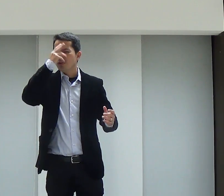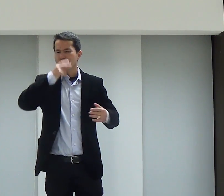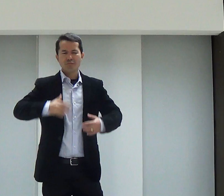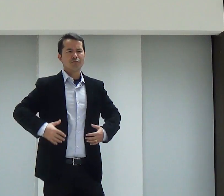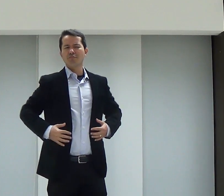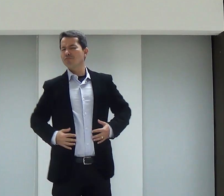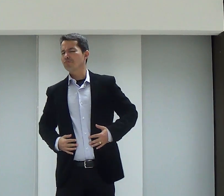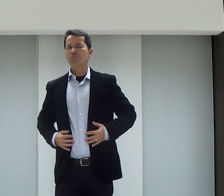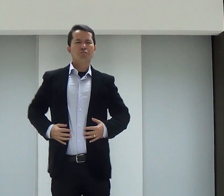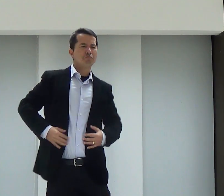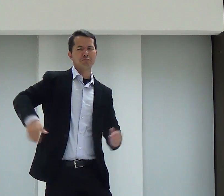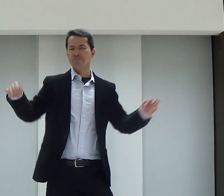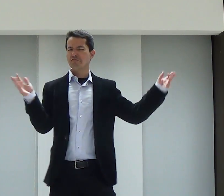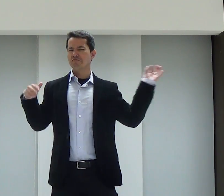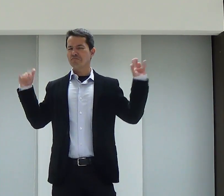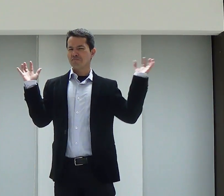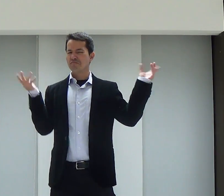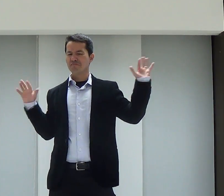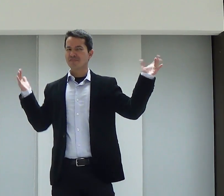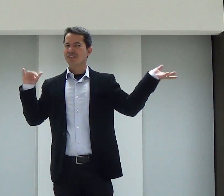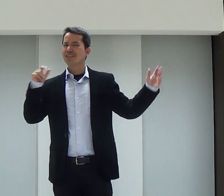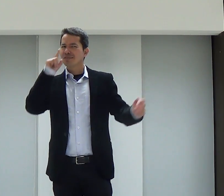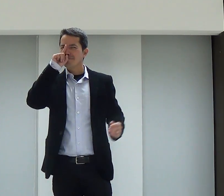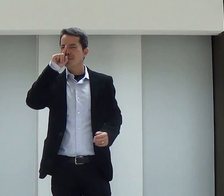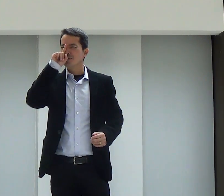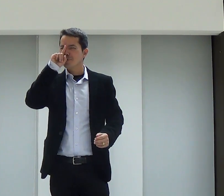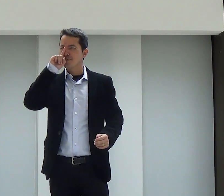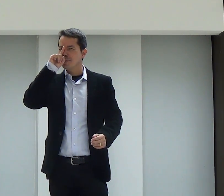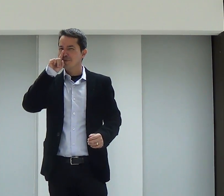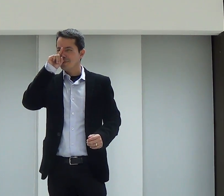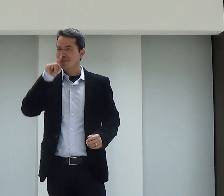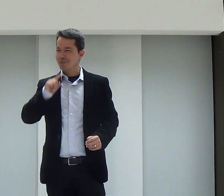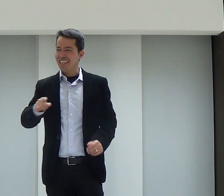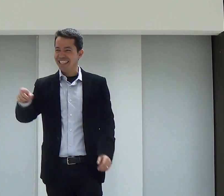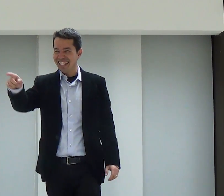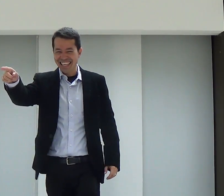Porque ele é todo bonitão, charmoszão, né? Ia ser perigoso.